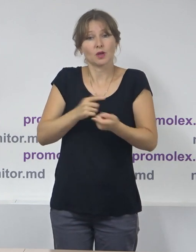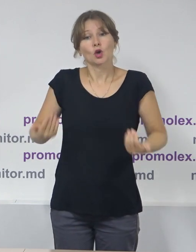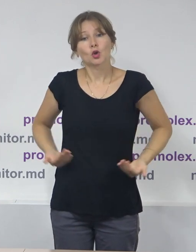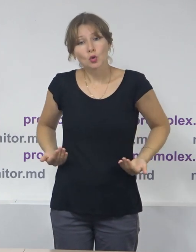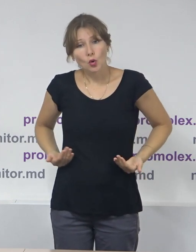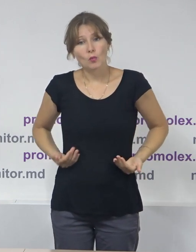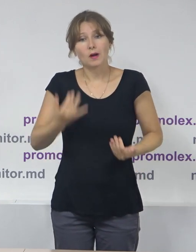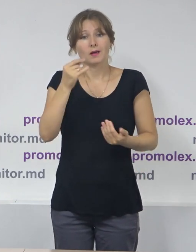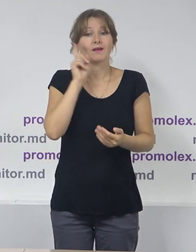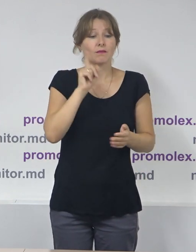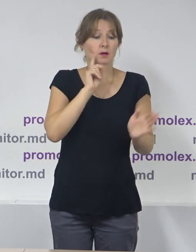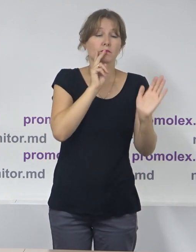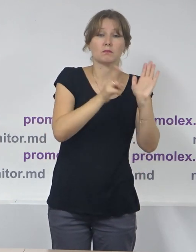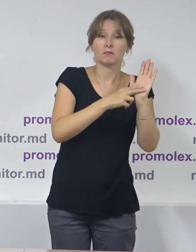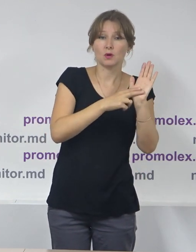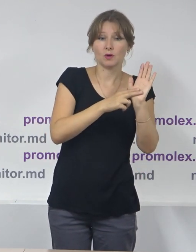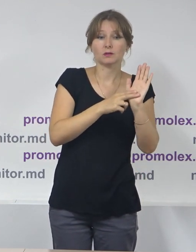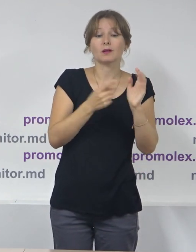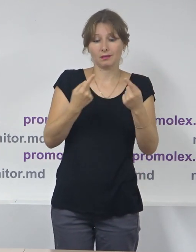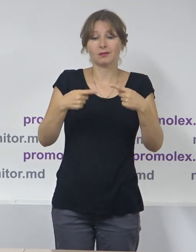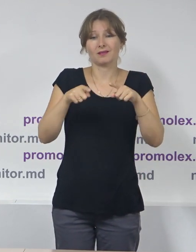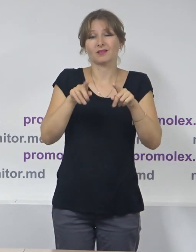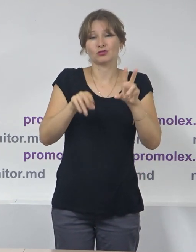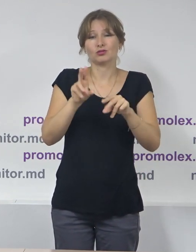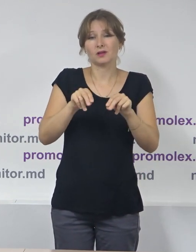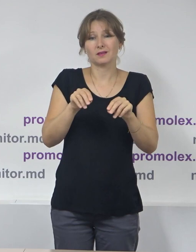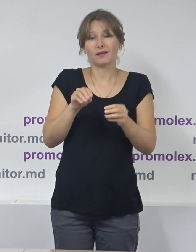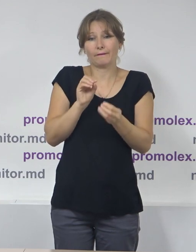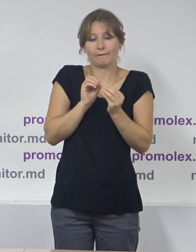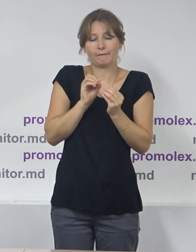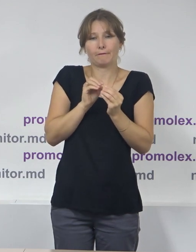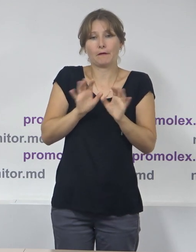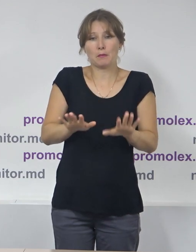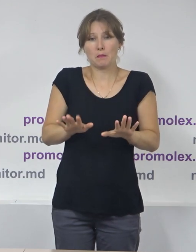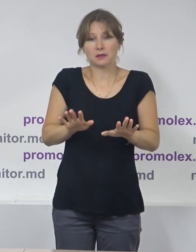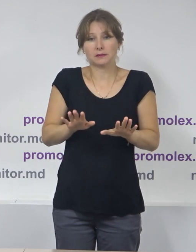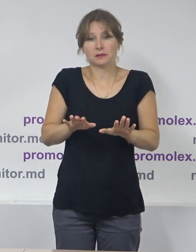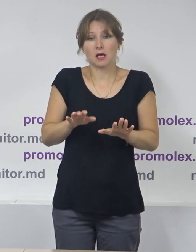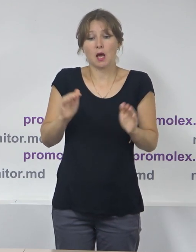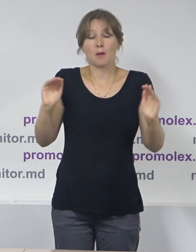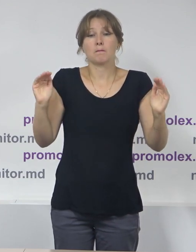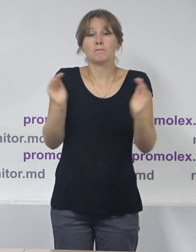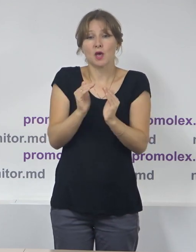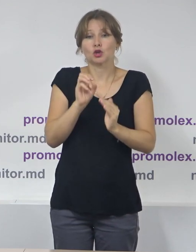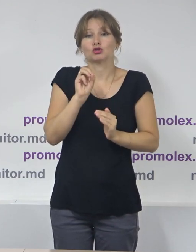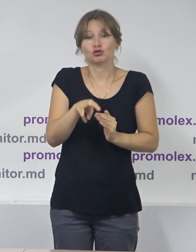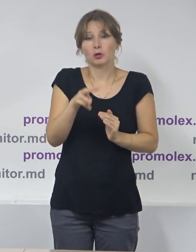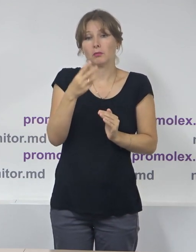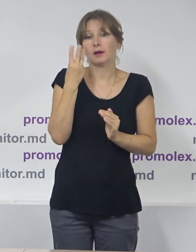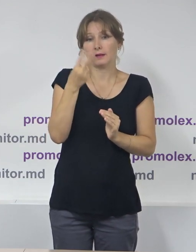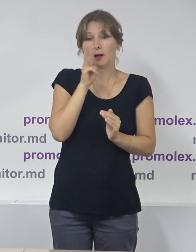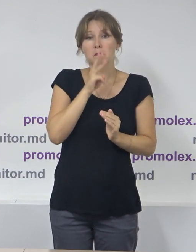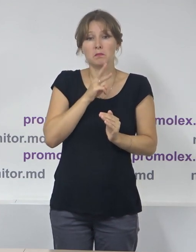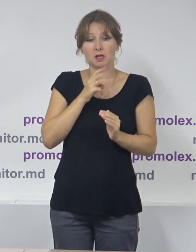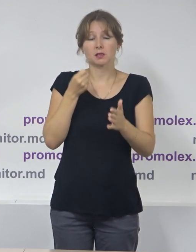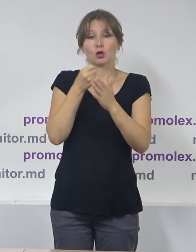reședință temporară în hotarele aceleși unități administrativi teritoriale din nivel 1, cu mai puțin de 3 luni până la data primului tur de